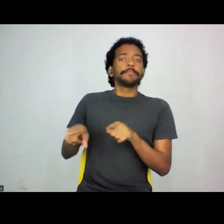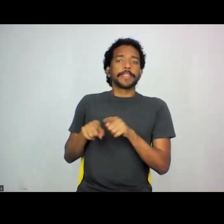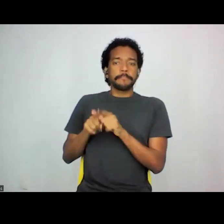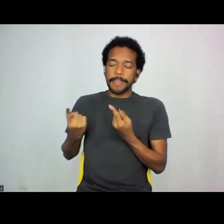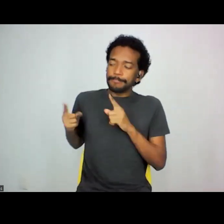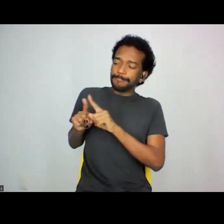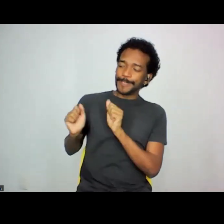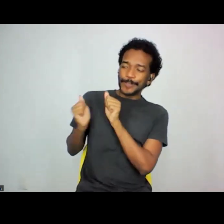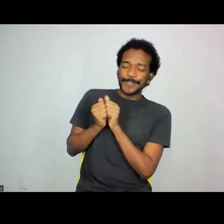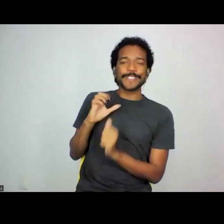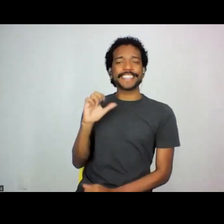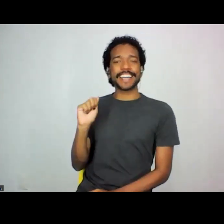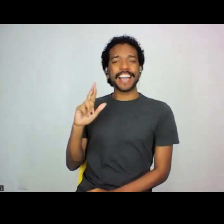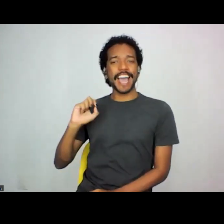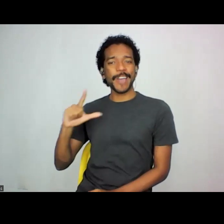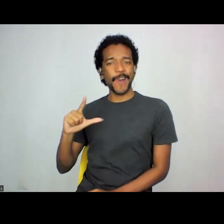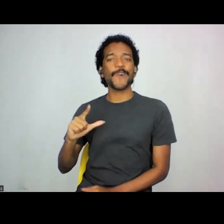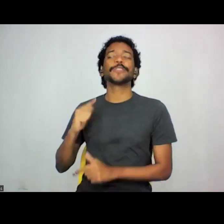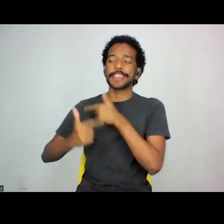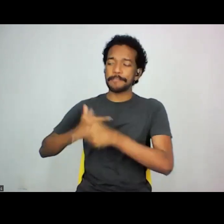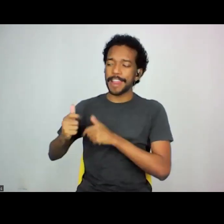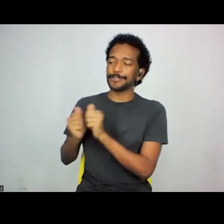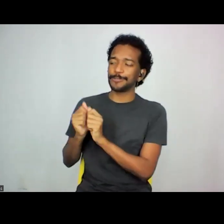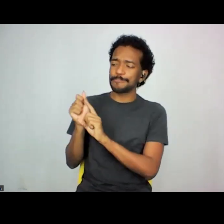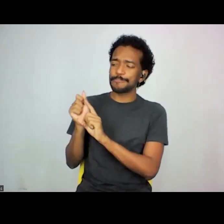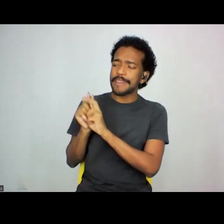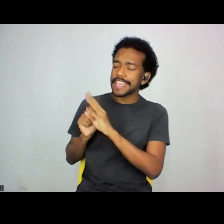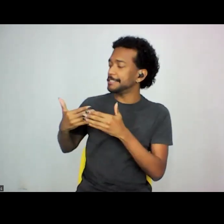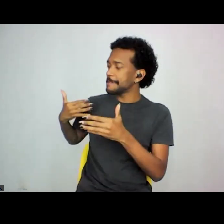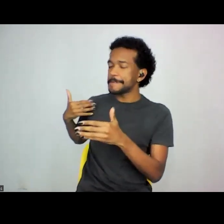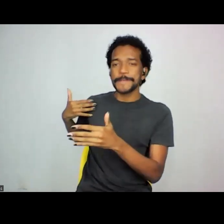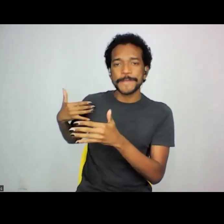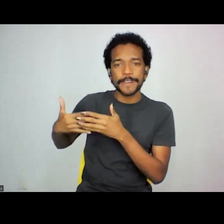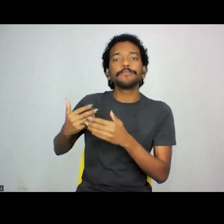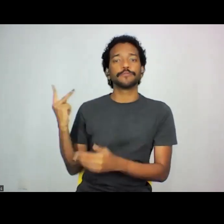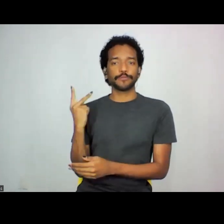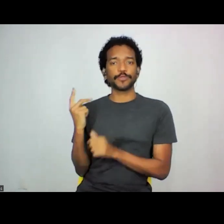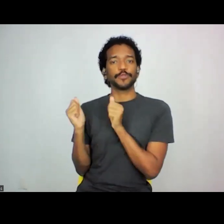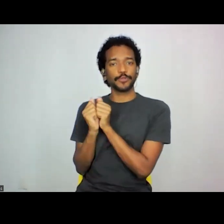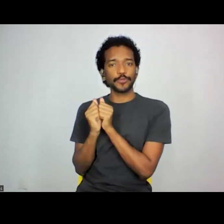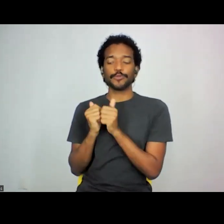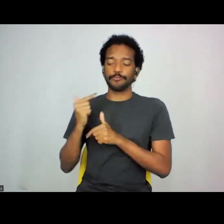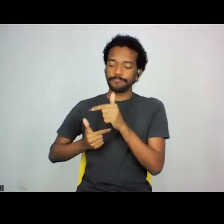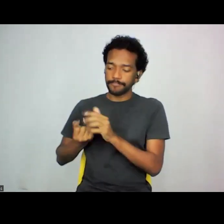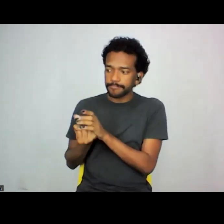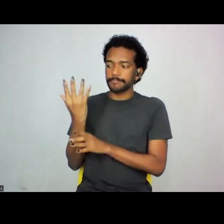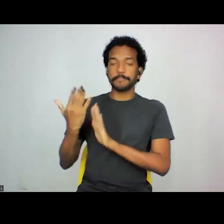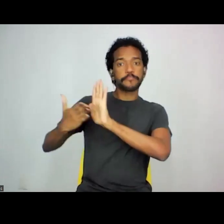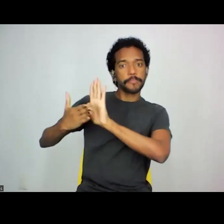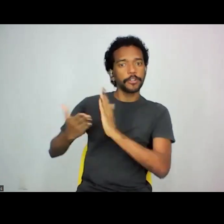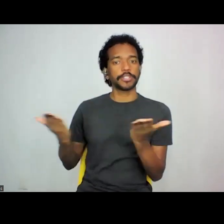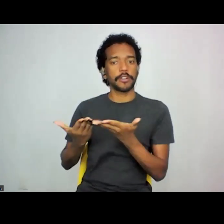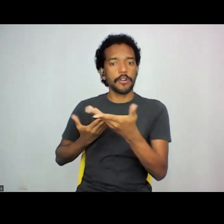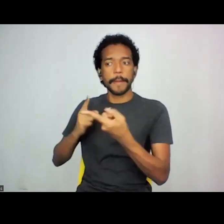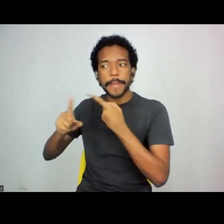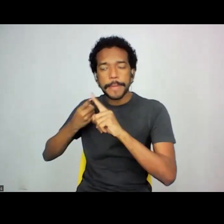também tem sido um prazer trabalhar com ela nos últimos meses, e juntas elaborarmos essa proposta em